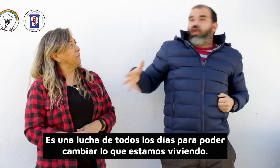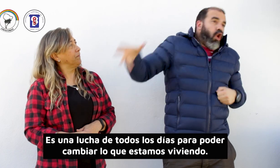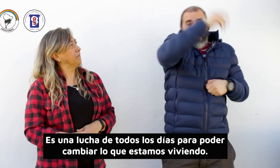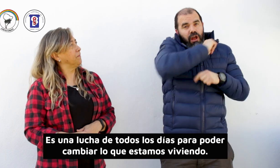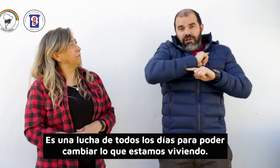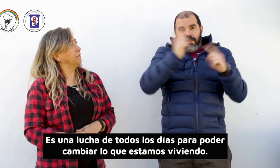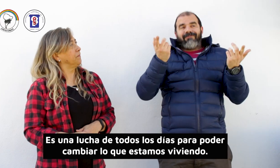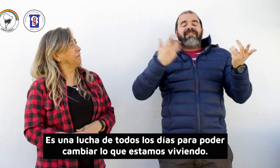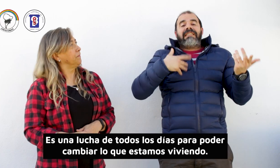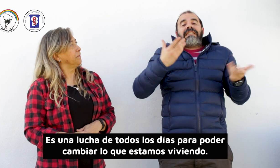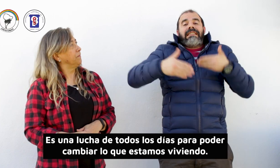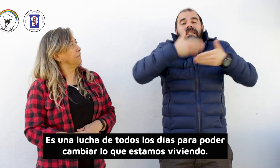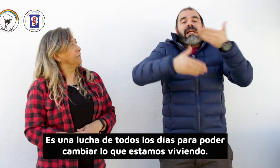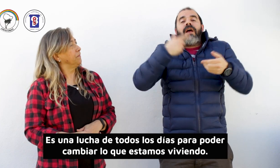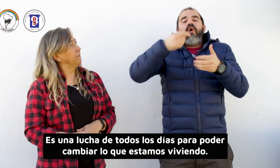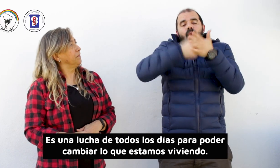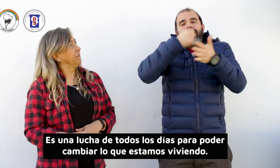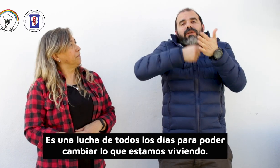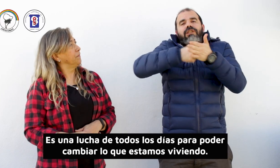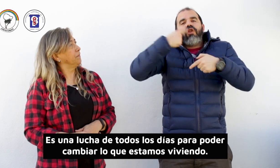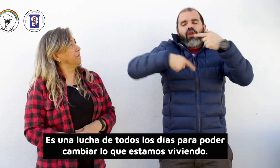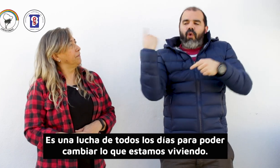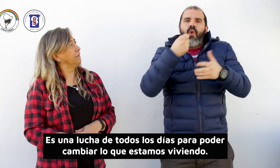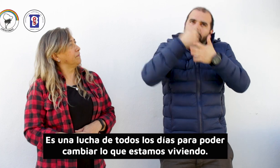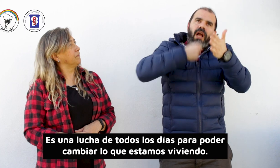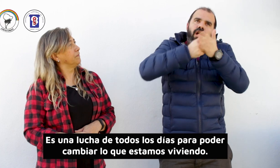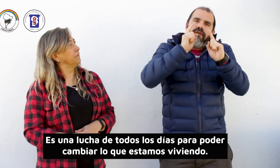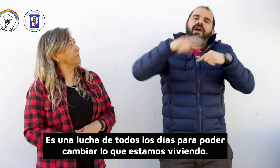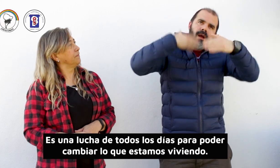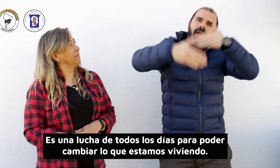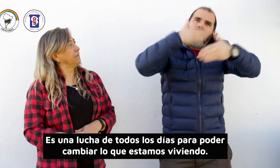Es una lucha de todos los días para poder cambiar lo que estamos viviendo.